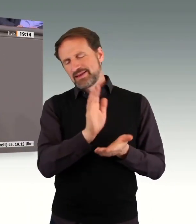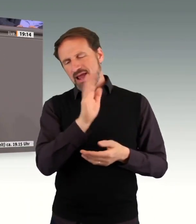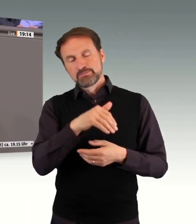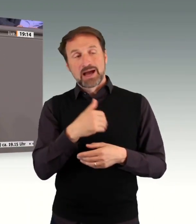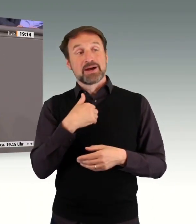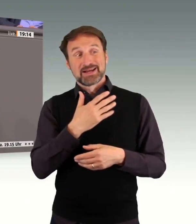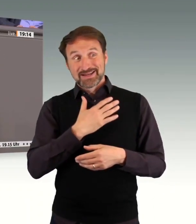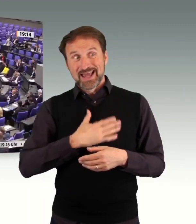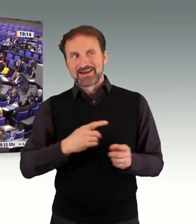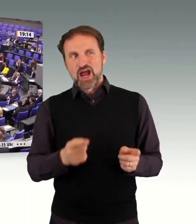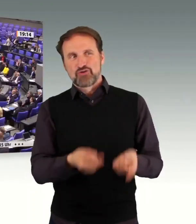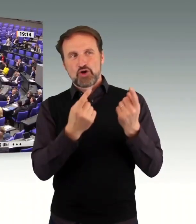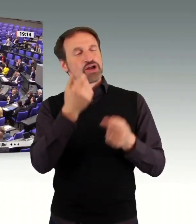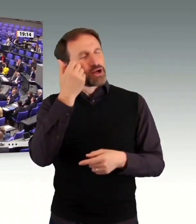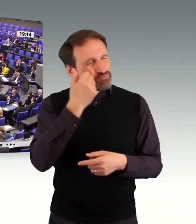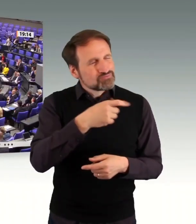Vorhaben an. Vielen Dank.